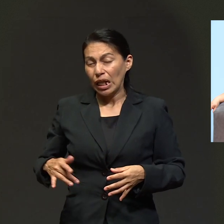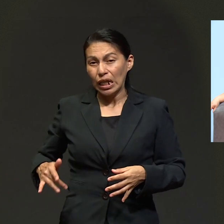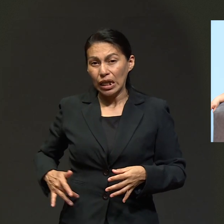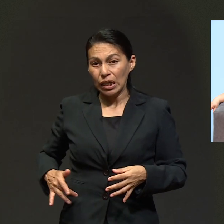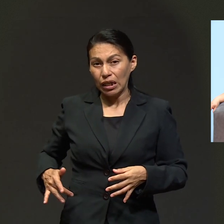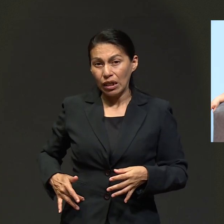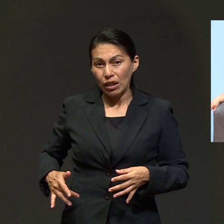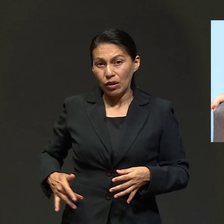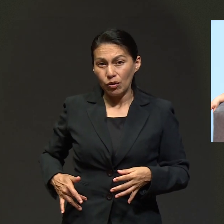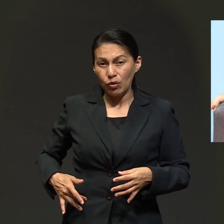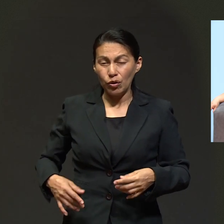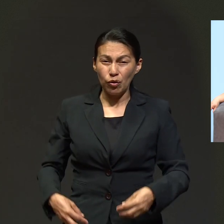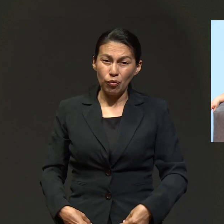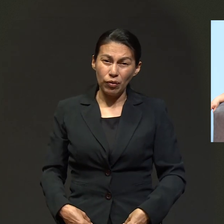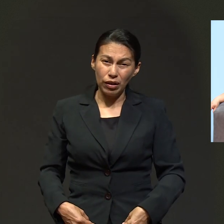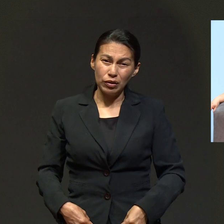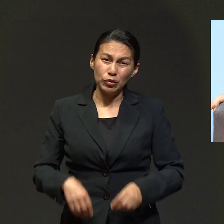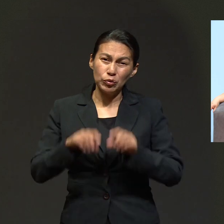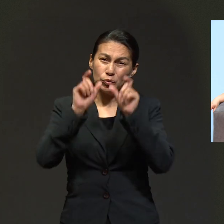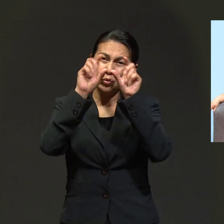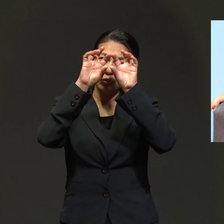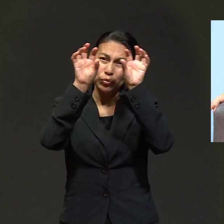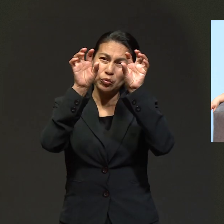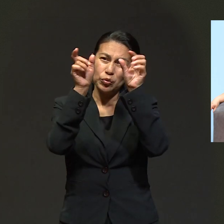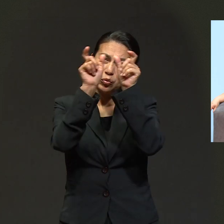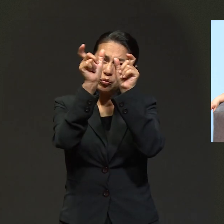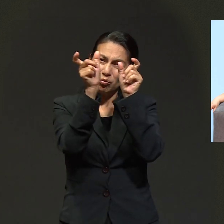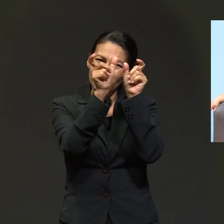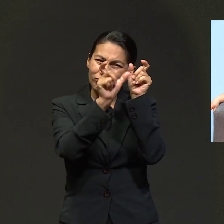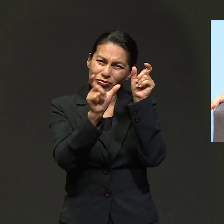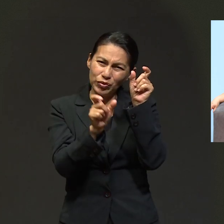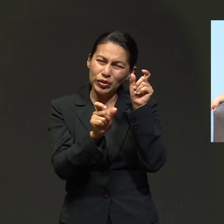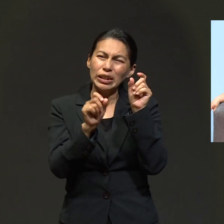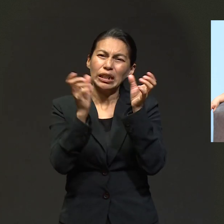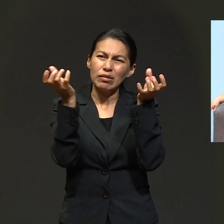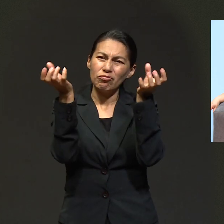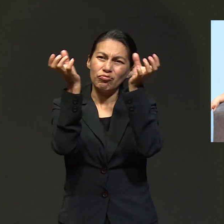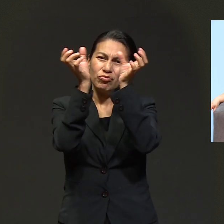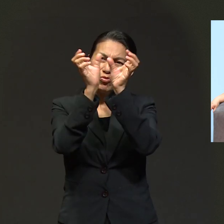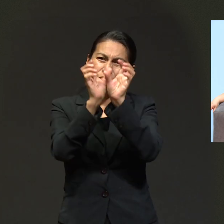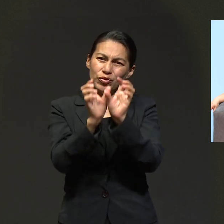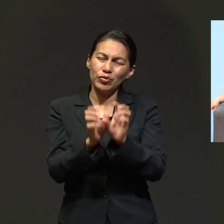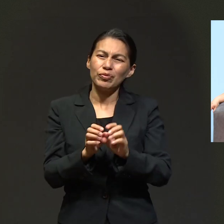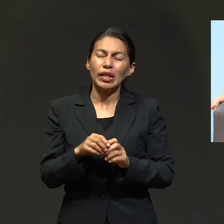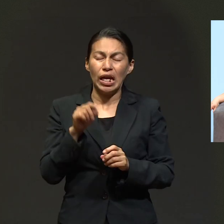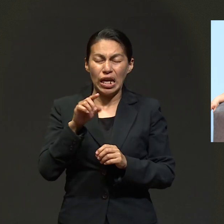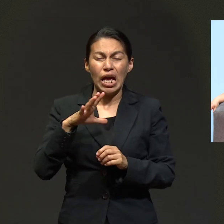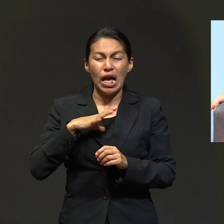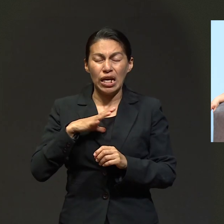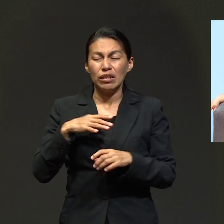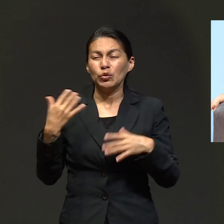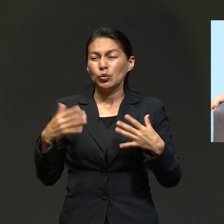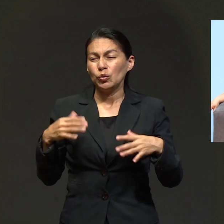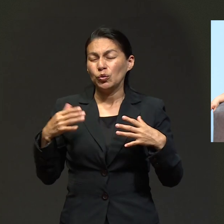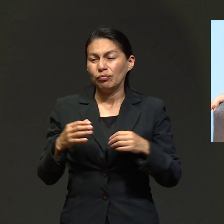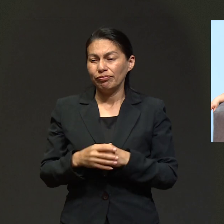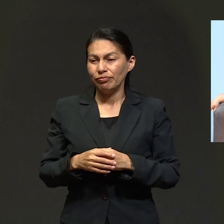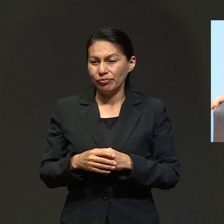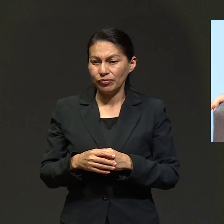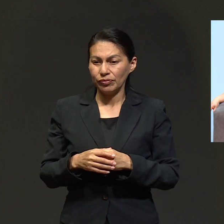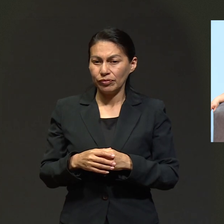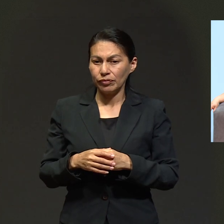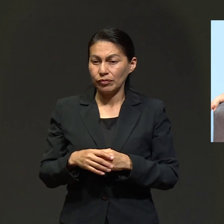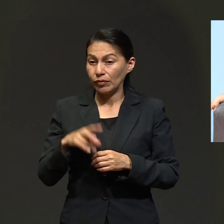grande en el estómago, tiene en el hígado y tiene en los ovarios, fue lo que me dijeron. Lo que no podemos